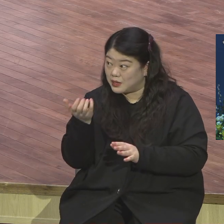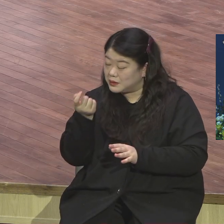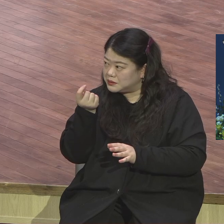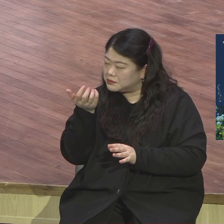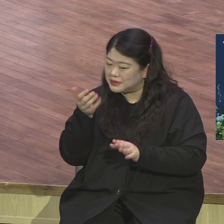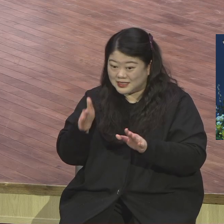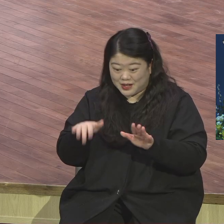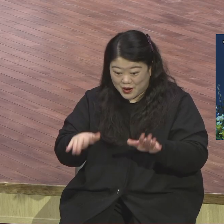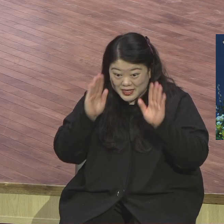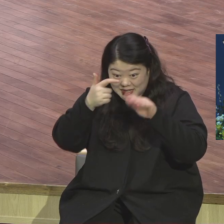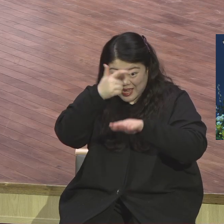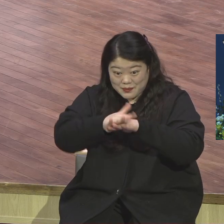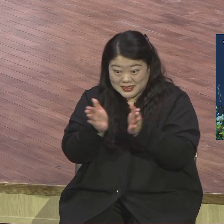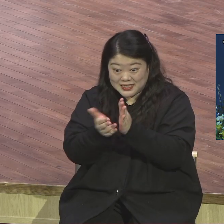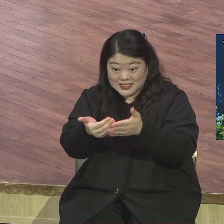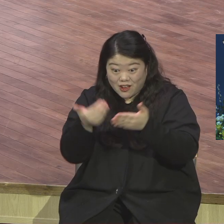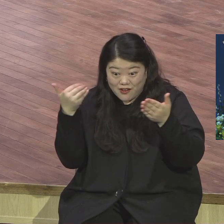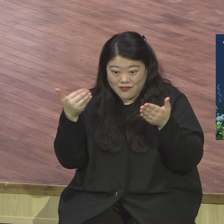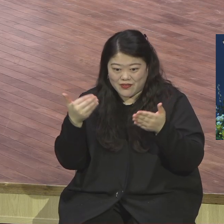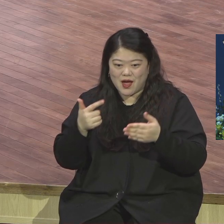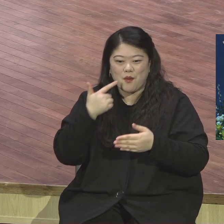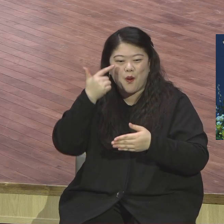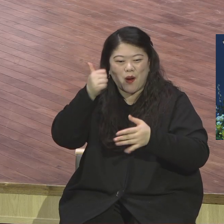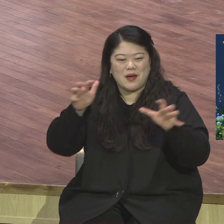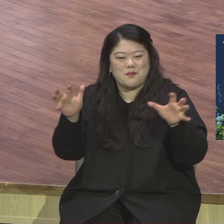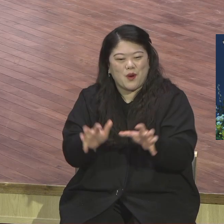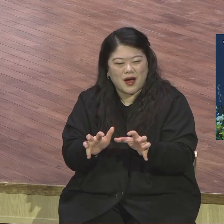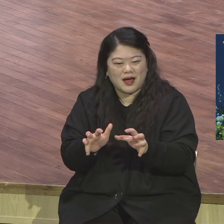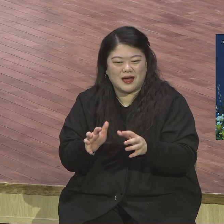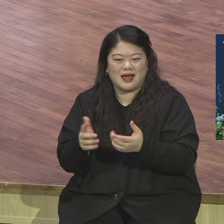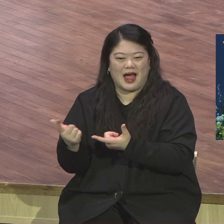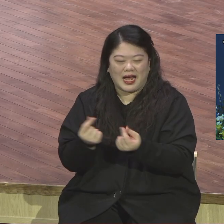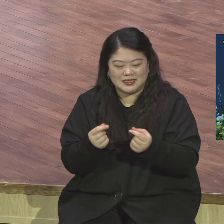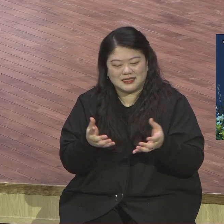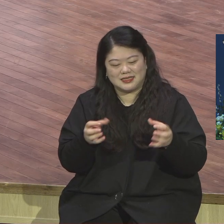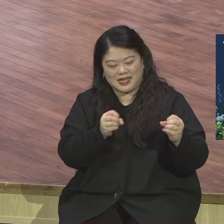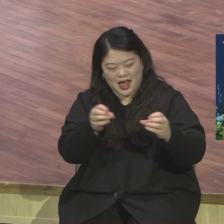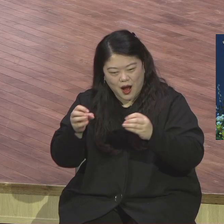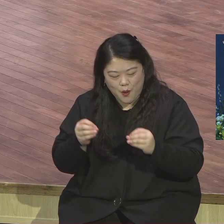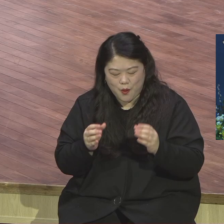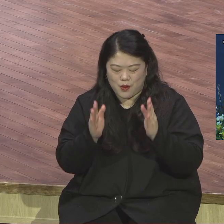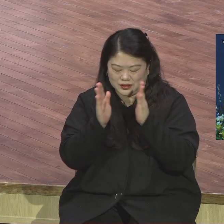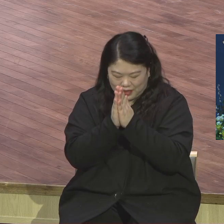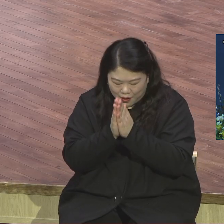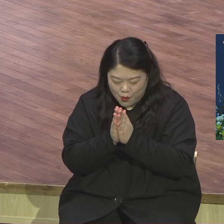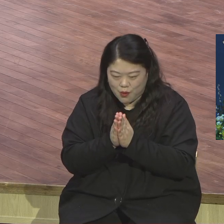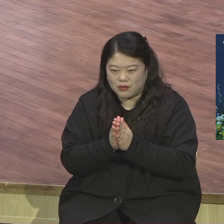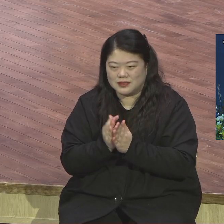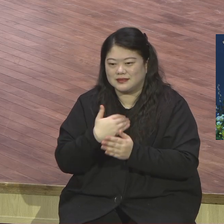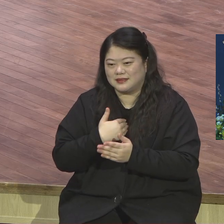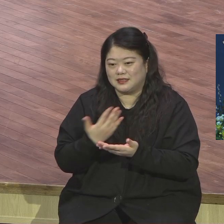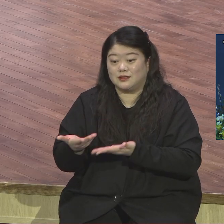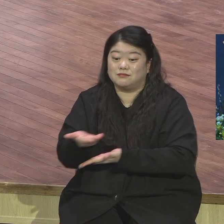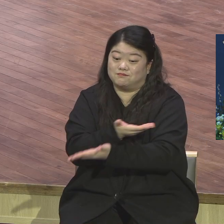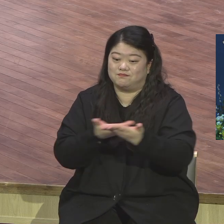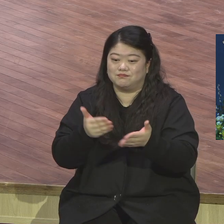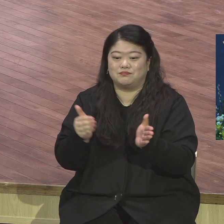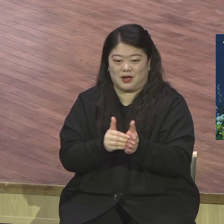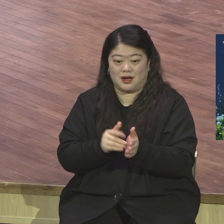당의실에 다 모여서 함께 기도했습니다. 제가 말씀 드렸습니다. 내년에는 본당 큰